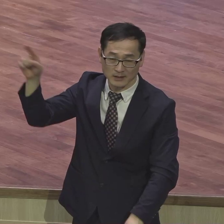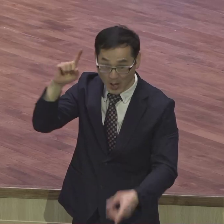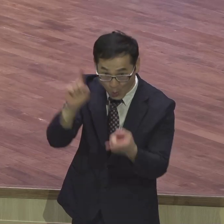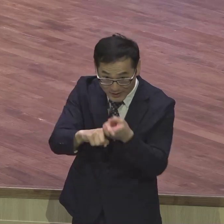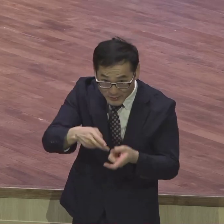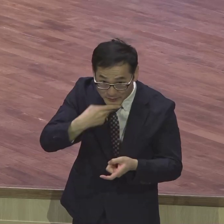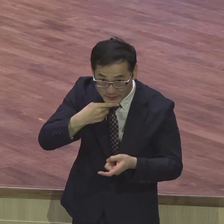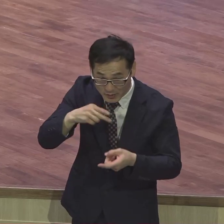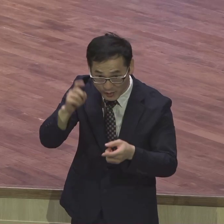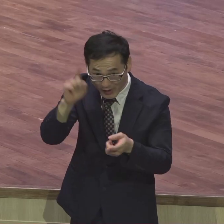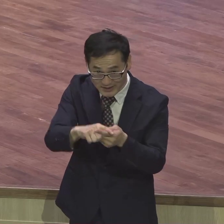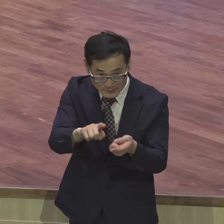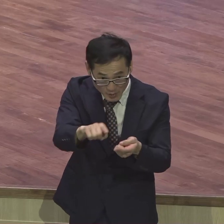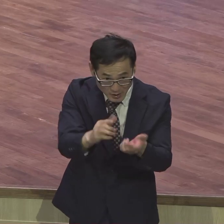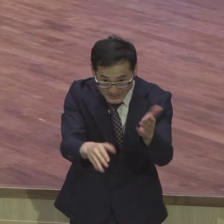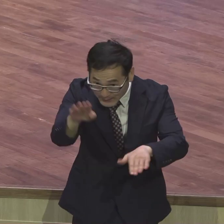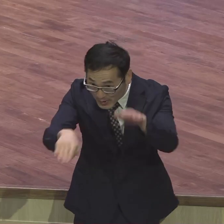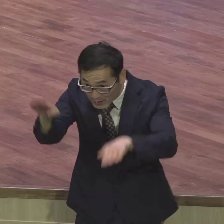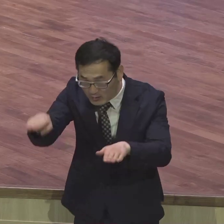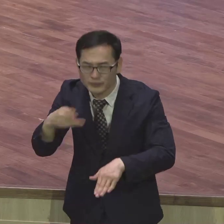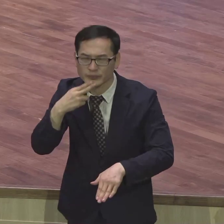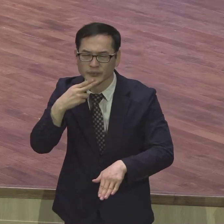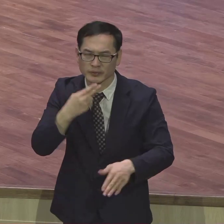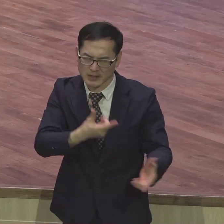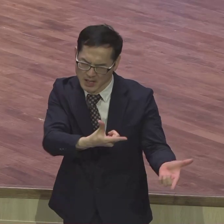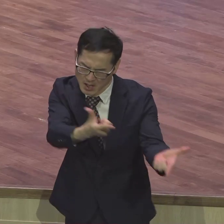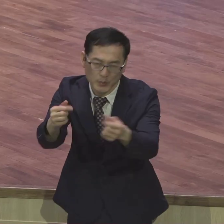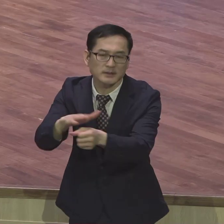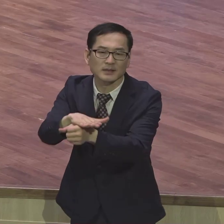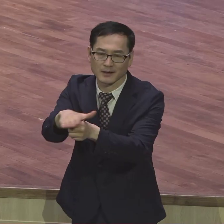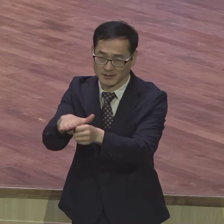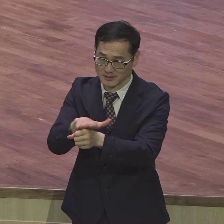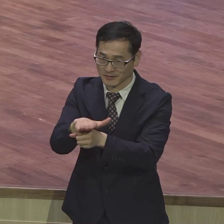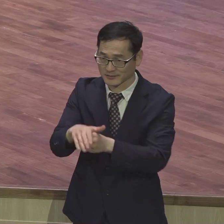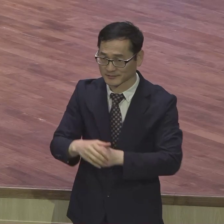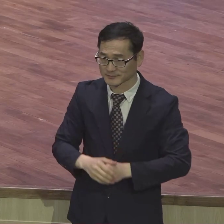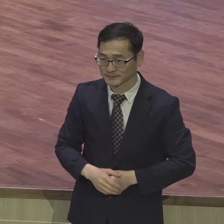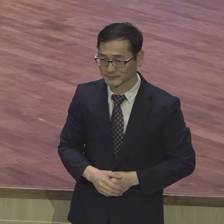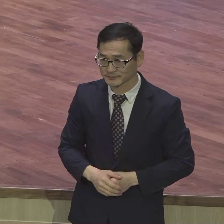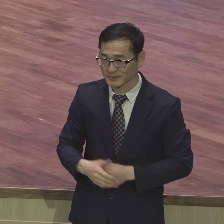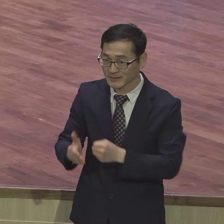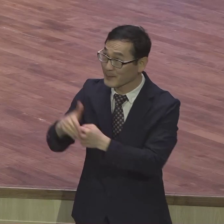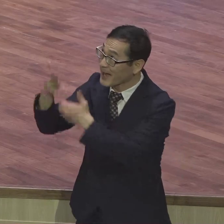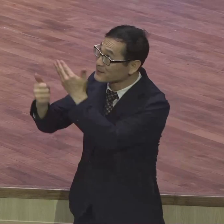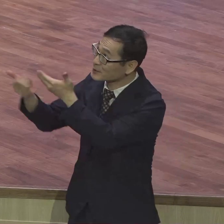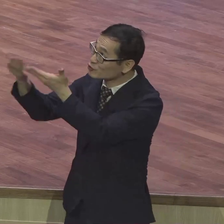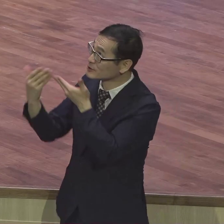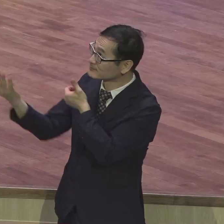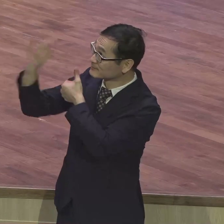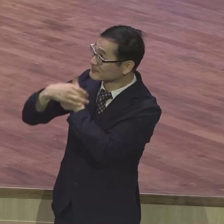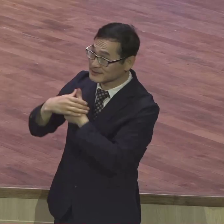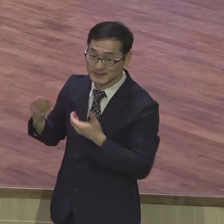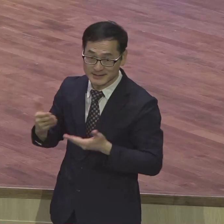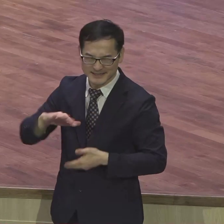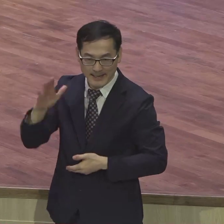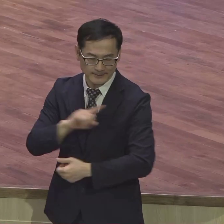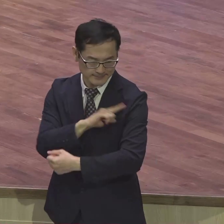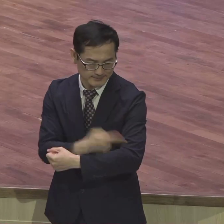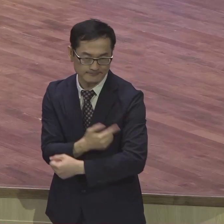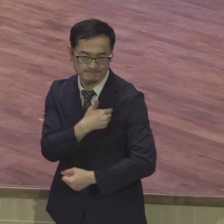여러분 가슴속에 이런 특권을 여러분 믿으시기 바랍니다 그래서 누구를 만나도 보험 증가할 수